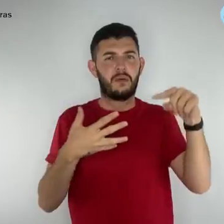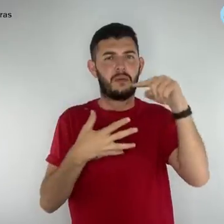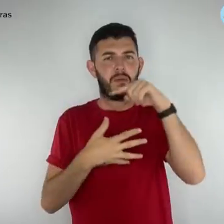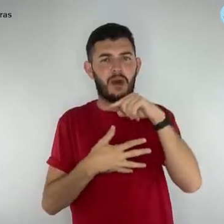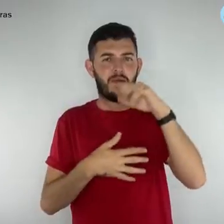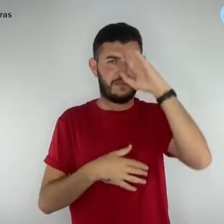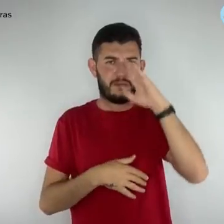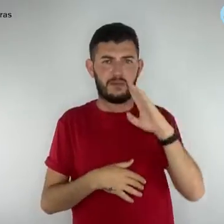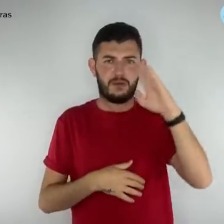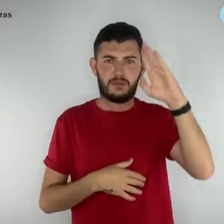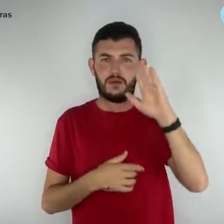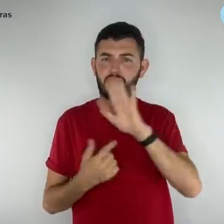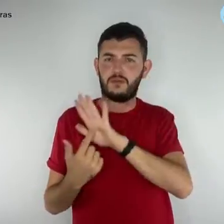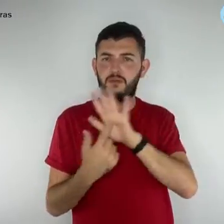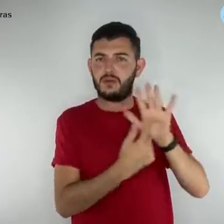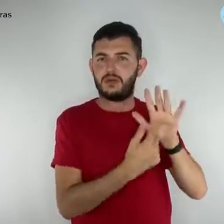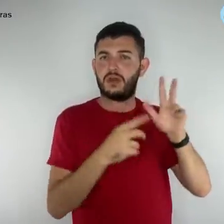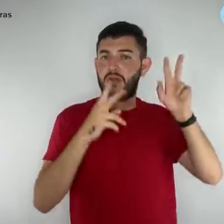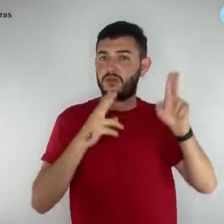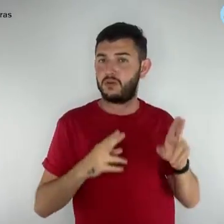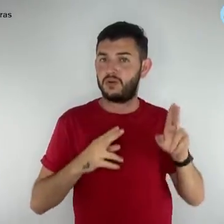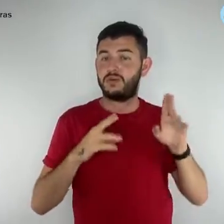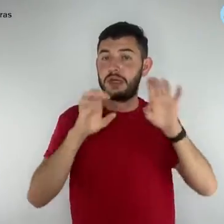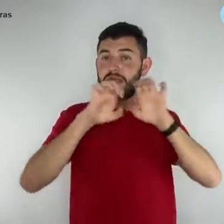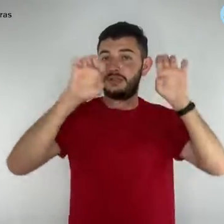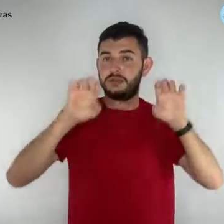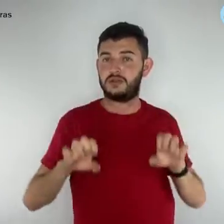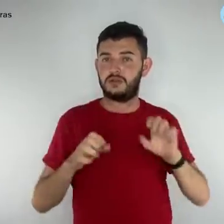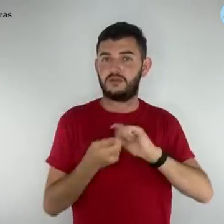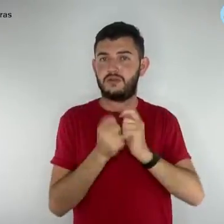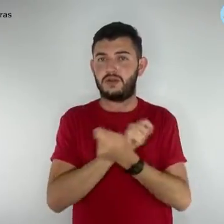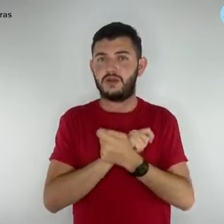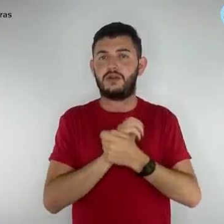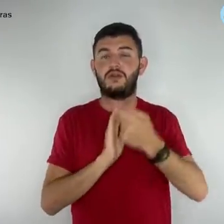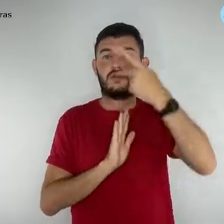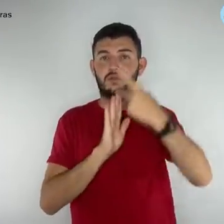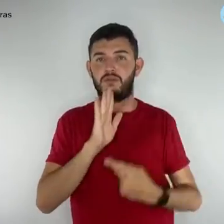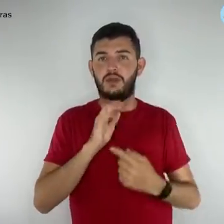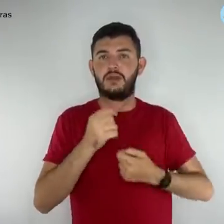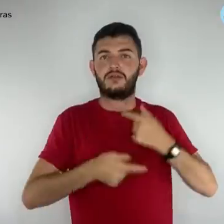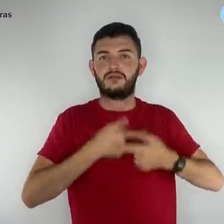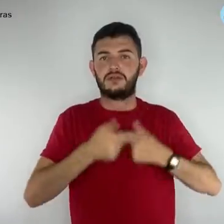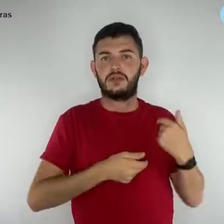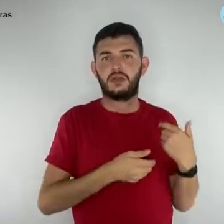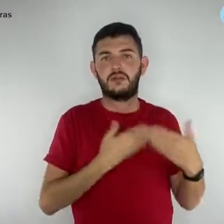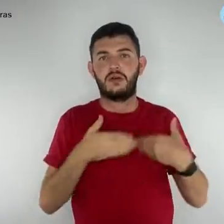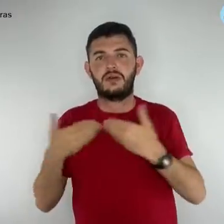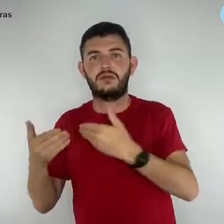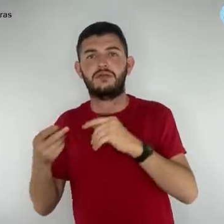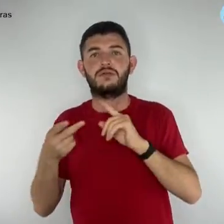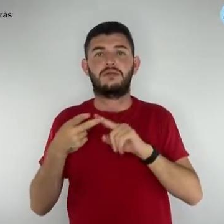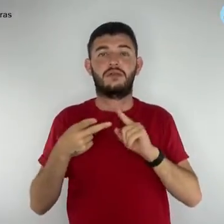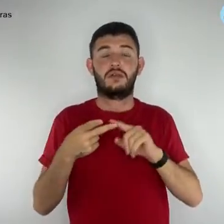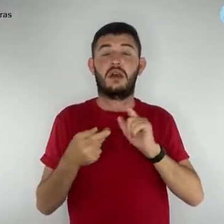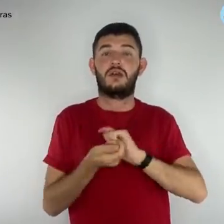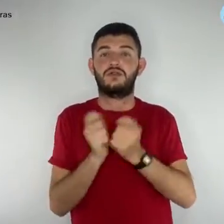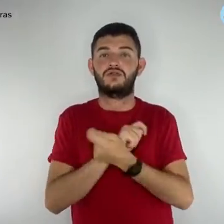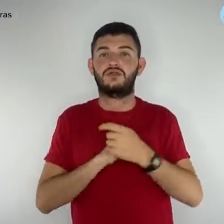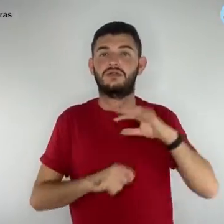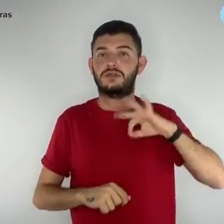elencados para isso, como a reestruturação do plano de carreira, reajuste salarial, auxílio